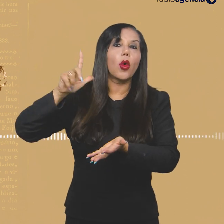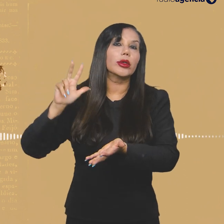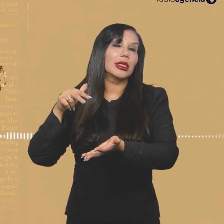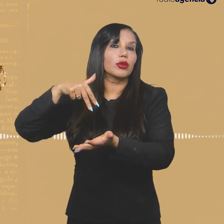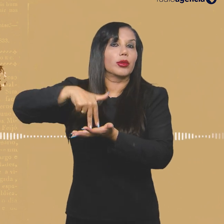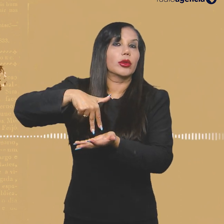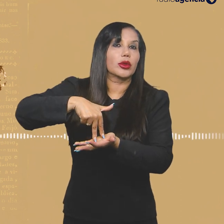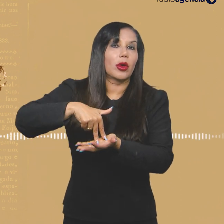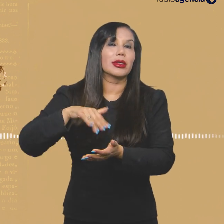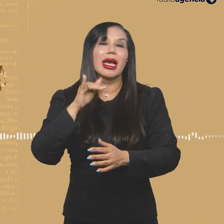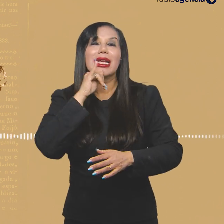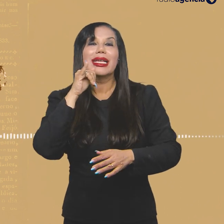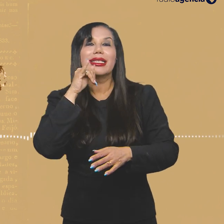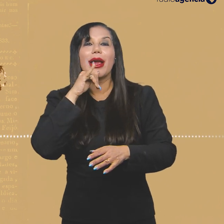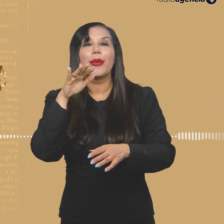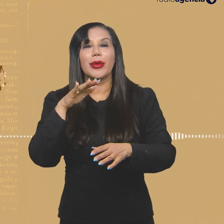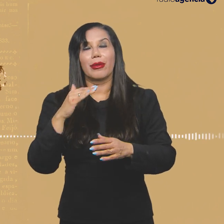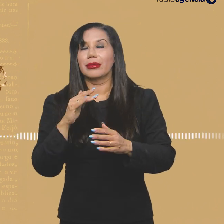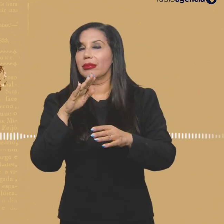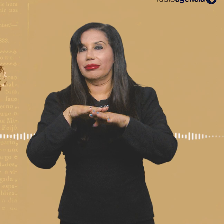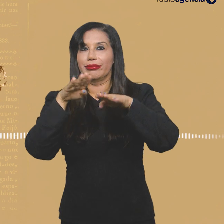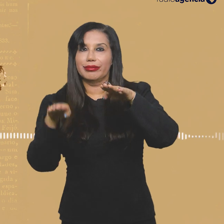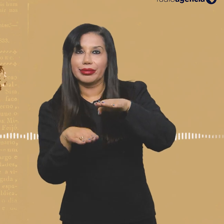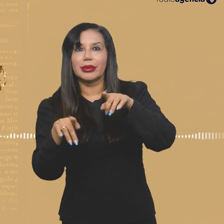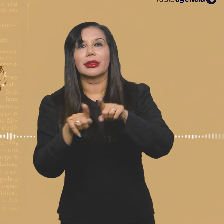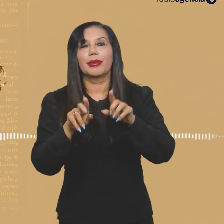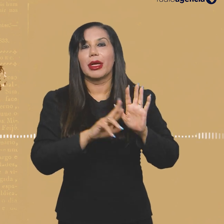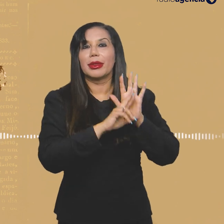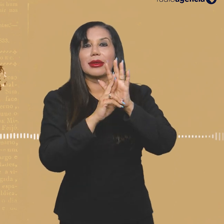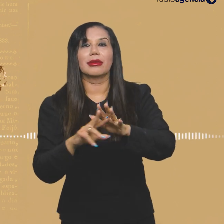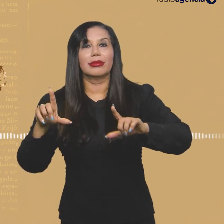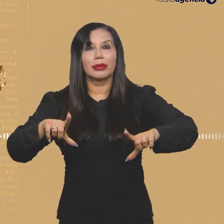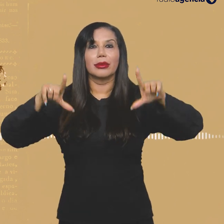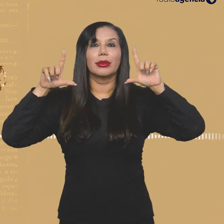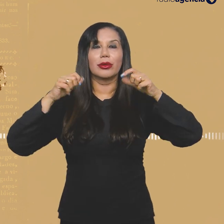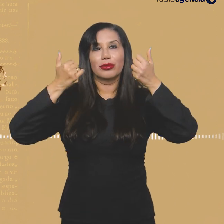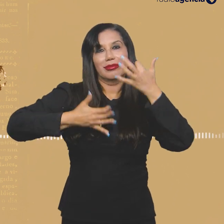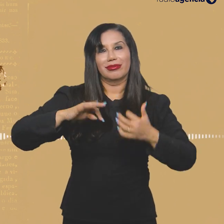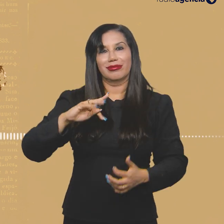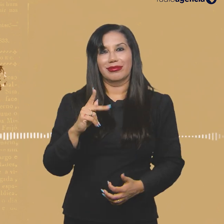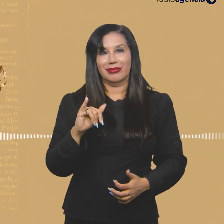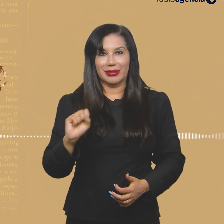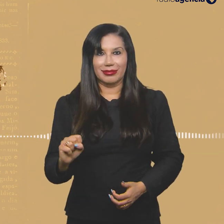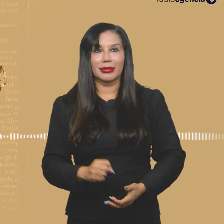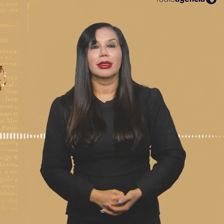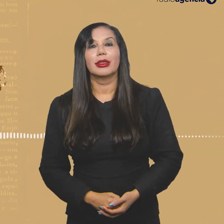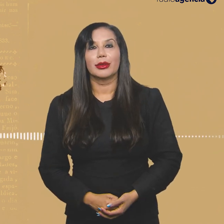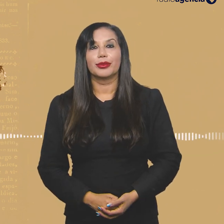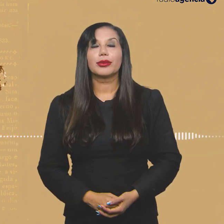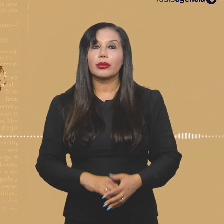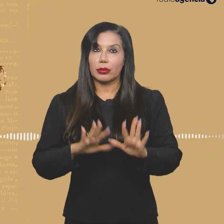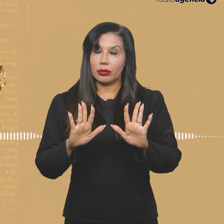ocupem outras posições para além da subalternidade e desse lugar da representatividade na tela do qual falou a Thais.